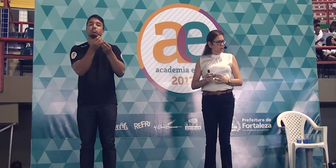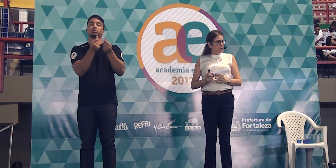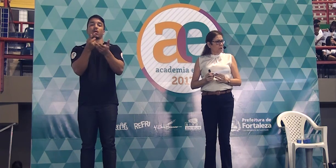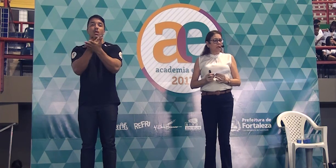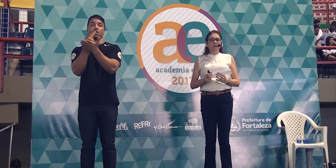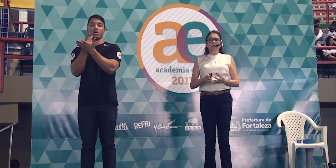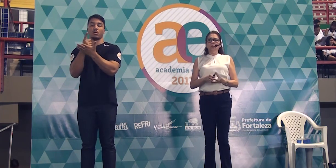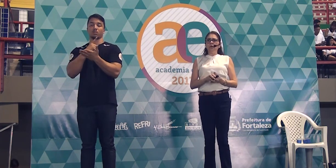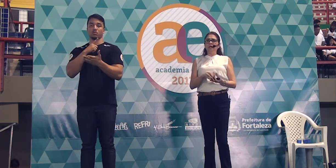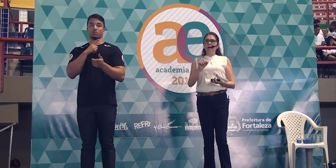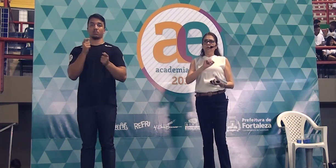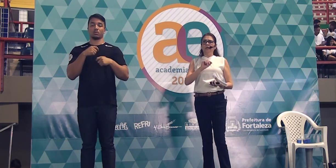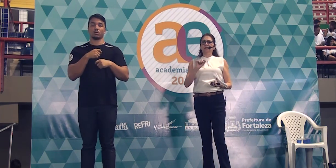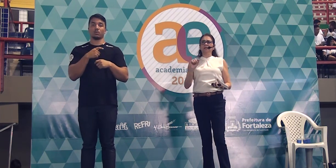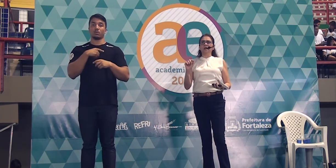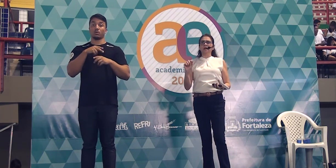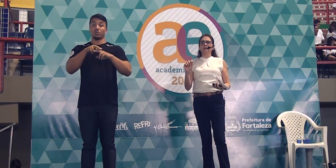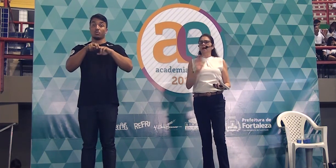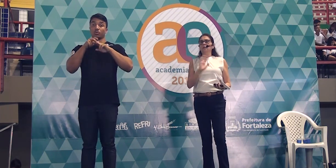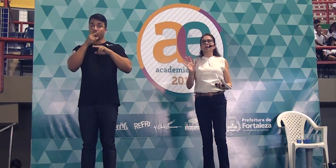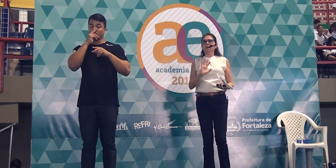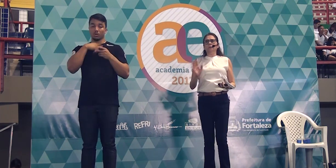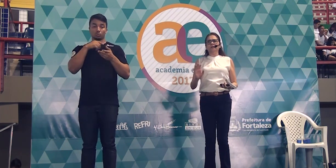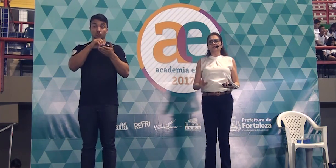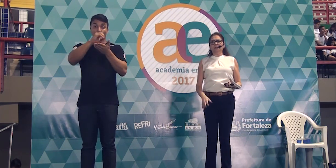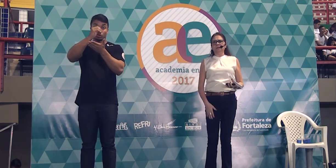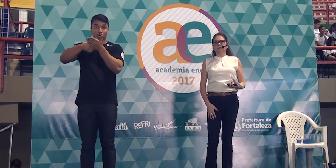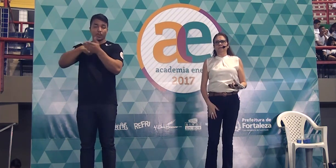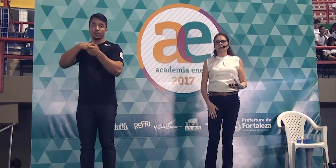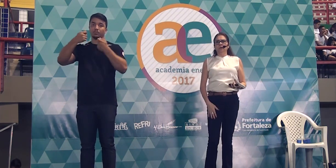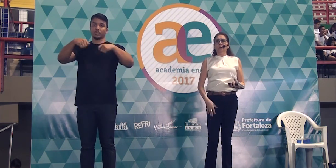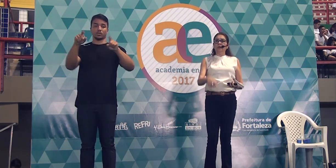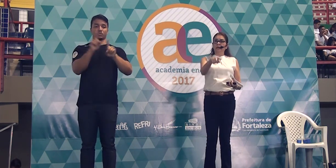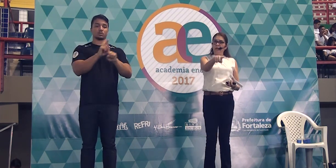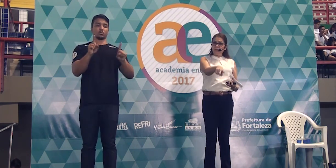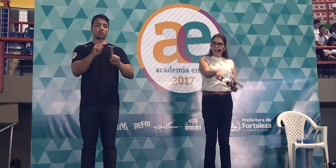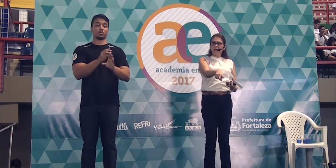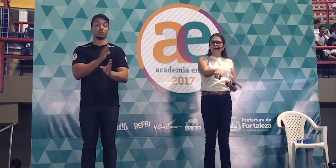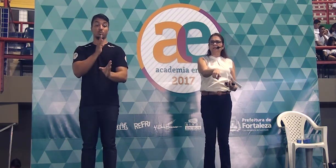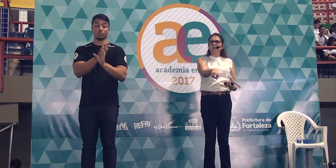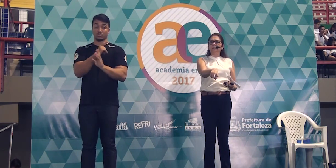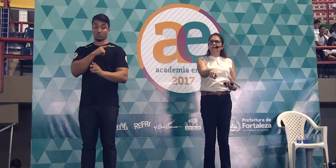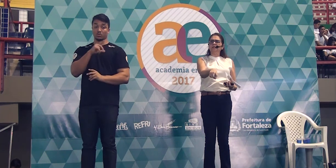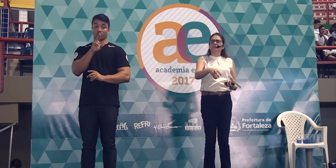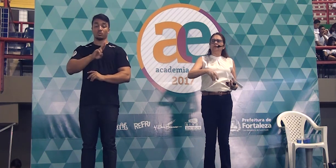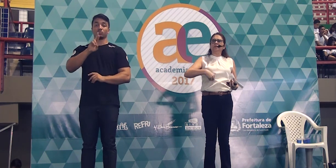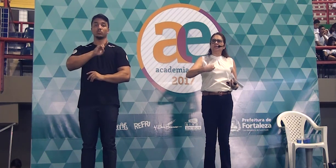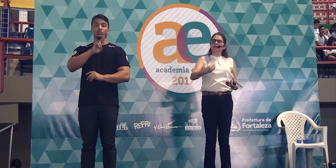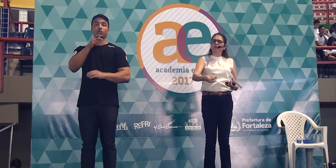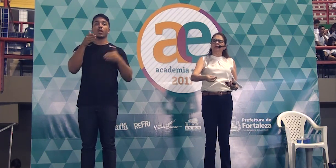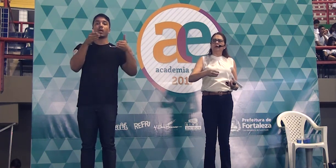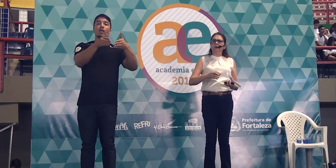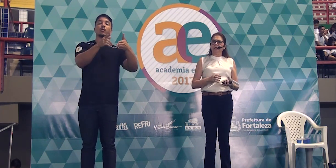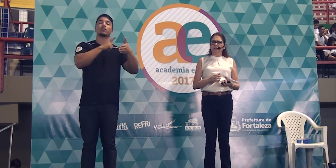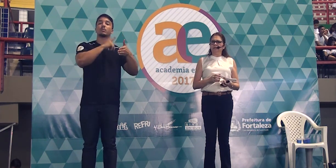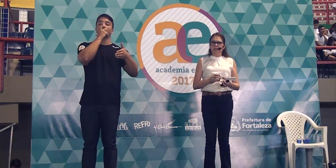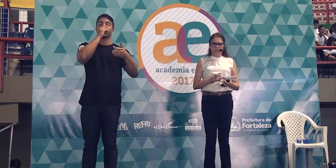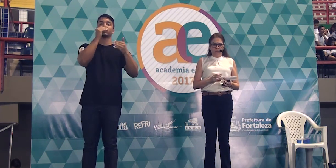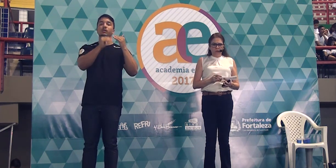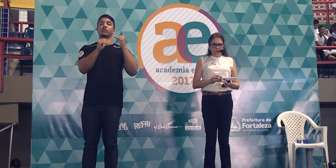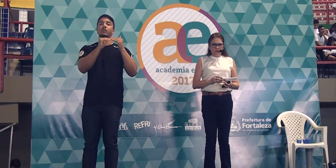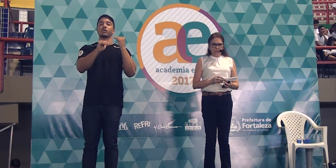o erro. Então, o que eu risquei é o que não precisa. Porque nesse caso específico, está gerando uma